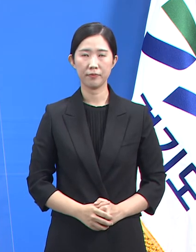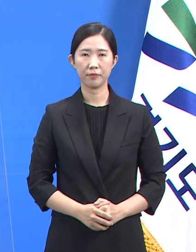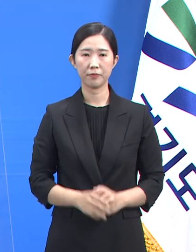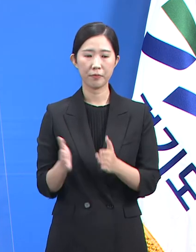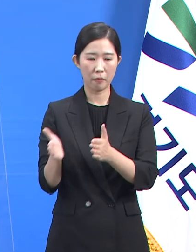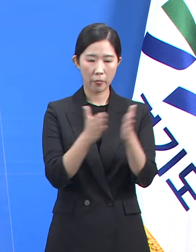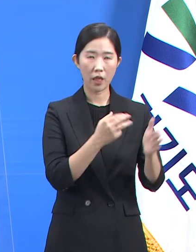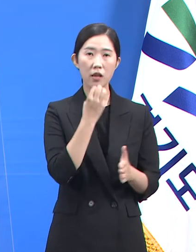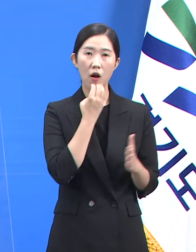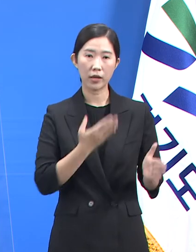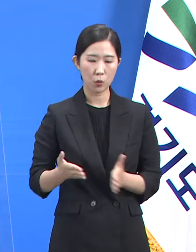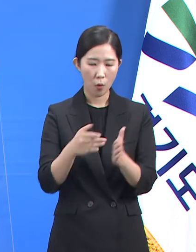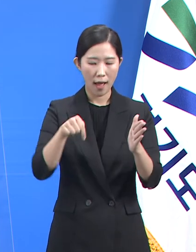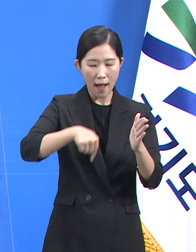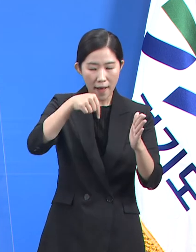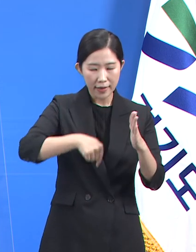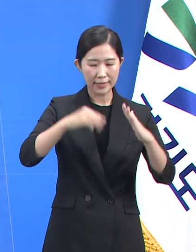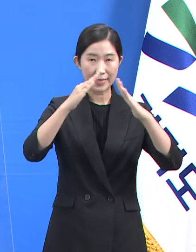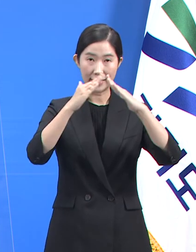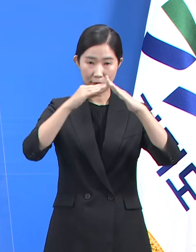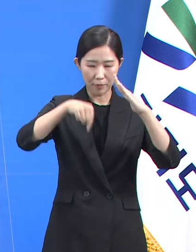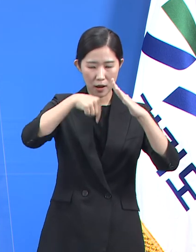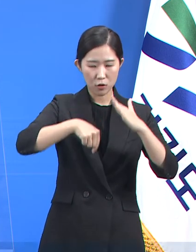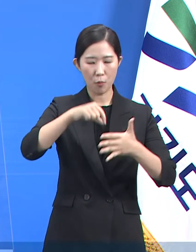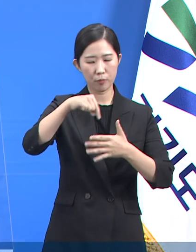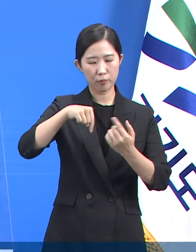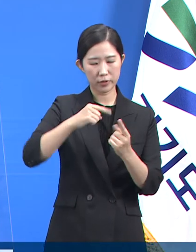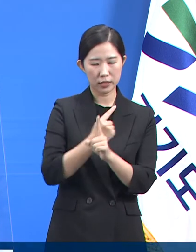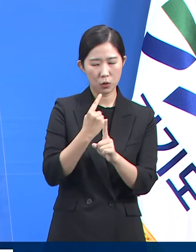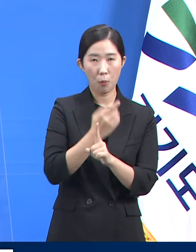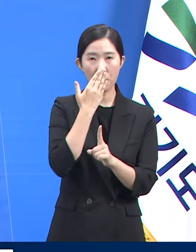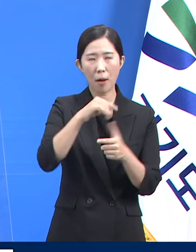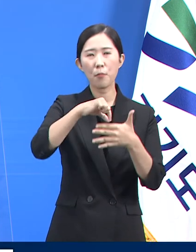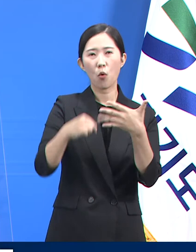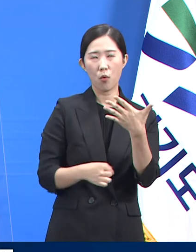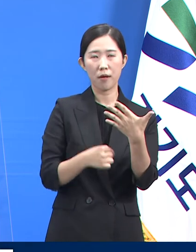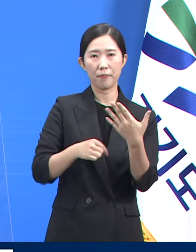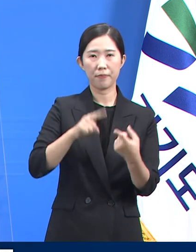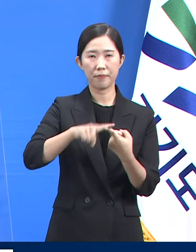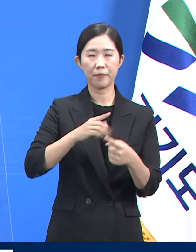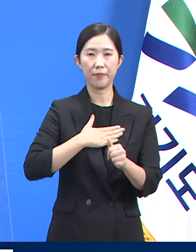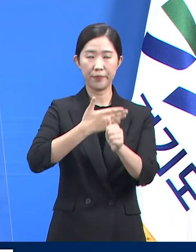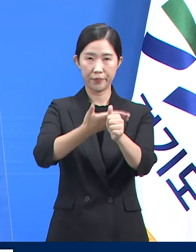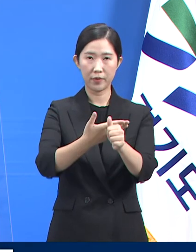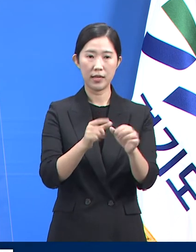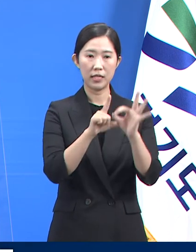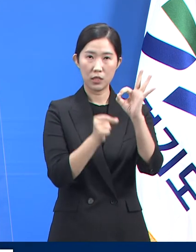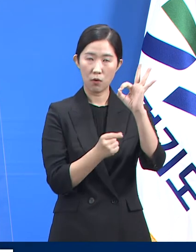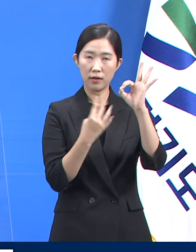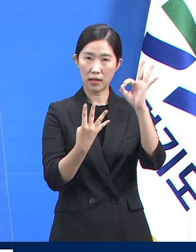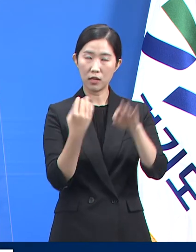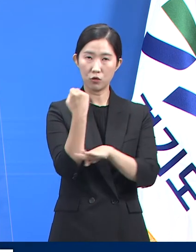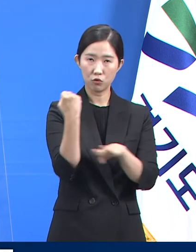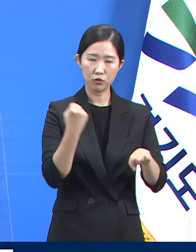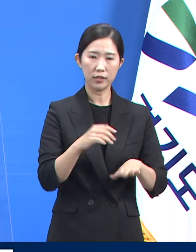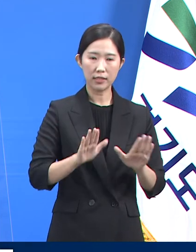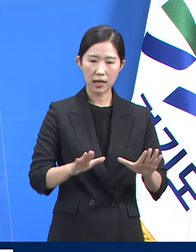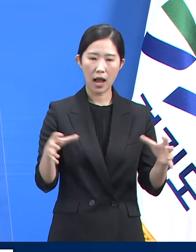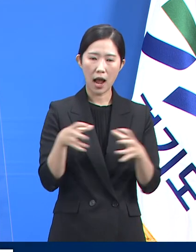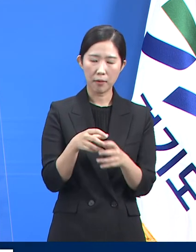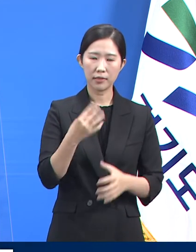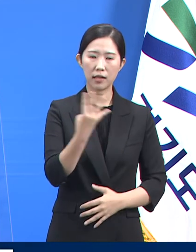다음은 경기도 재택치료 프로그램 운영 현황입니다. 10월 5일 0시 기준 총 4,333명이